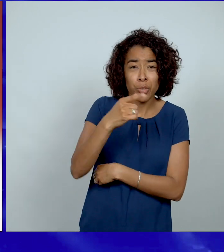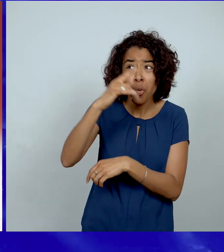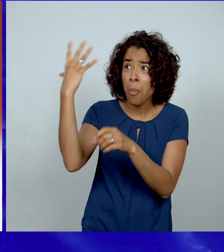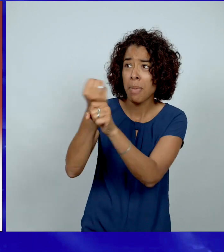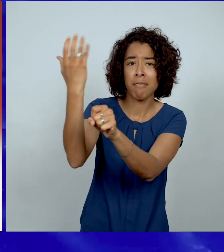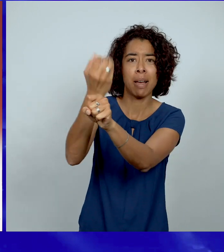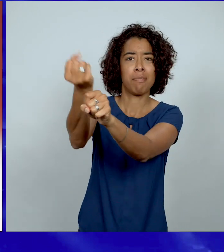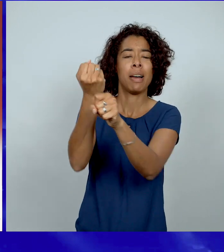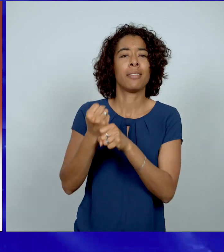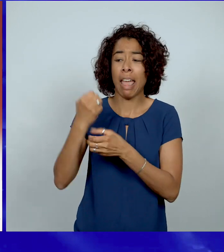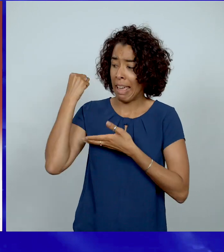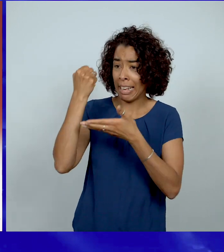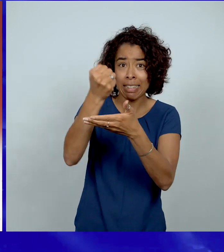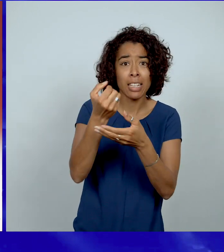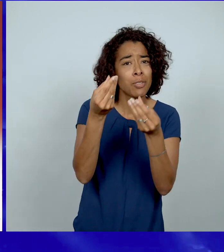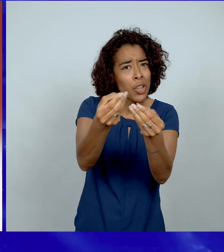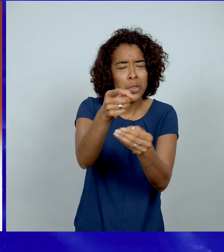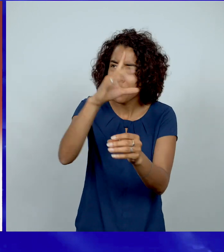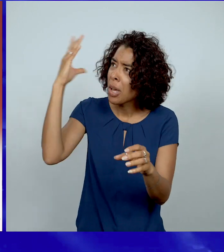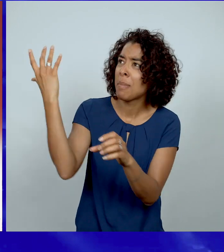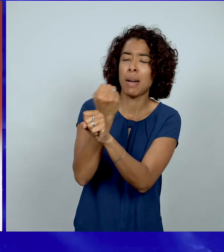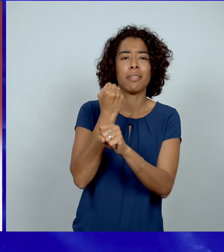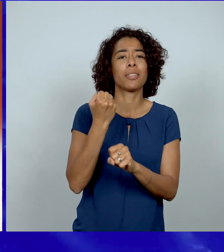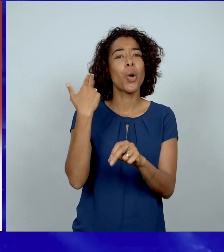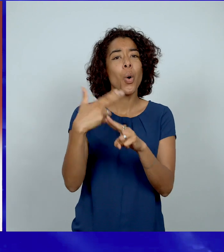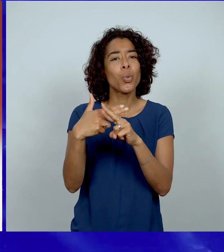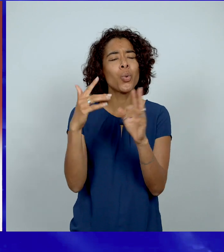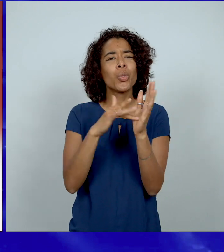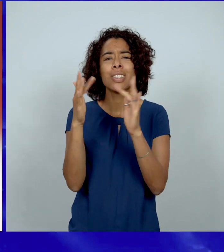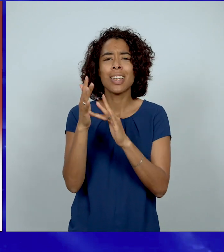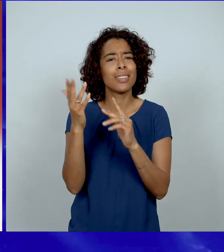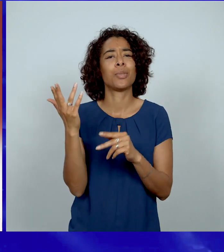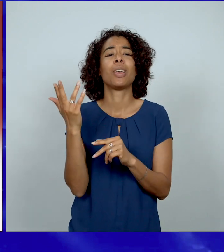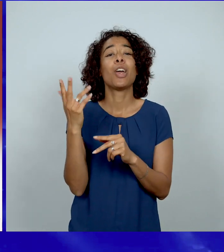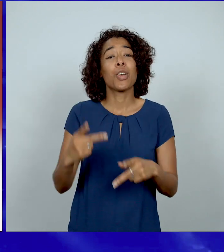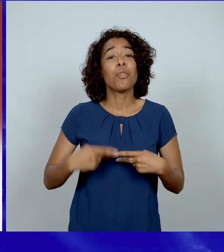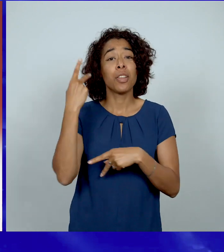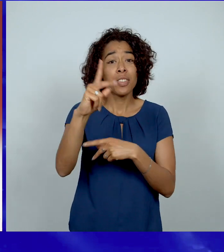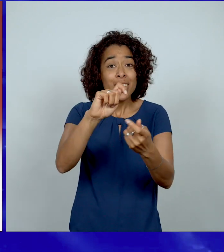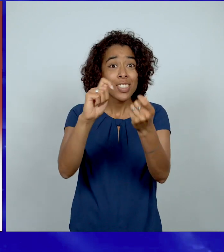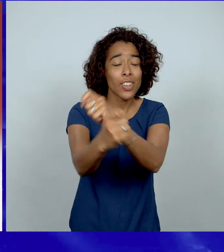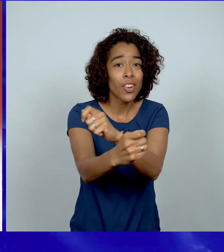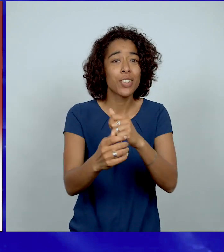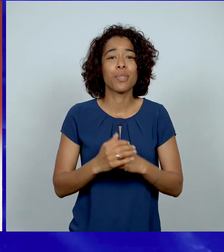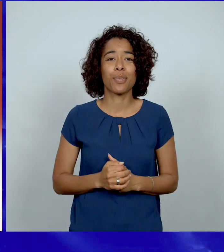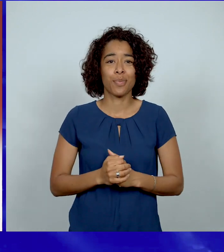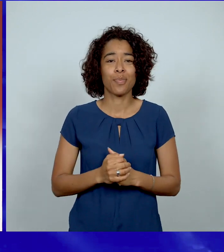que le Seigneur a pour vous. Qu'au nom de Jésus, votre vie puisse changer. Amen. Que le Seigneur vous bénisse, les amis.